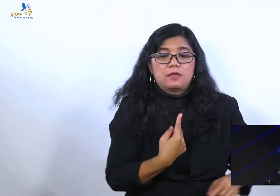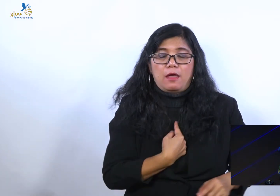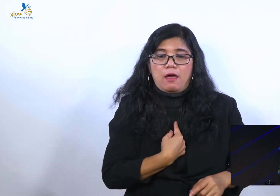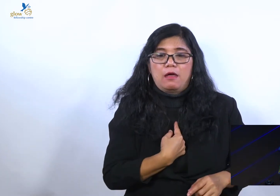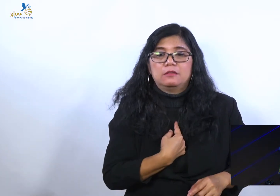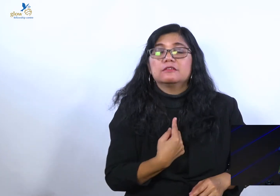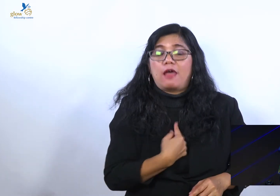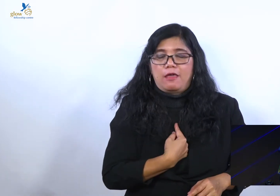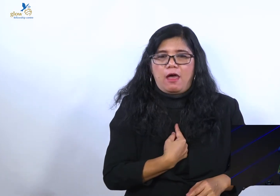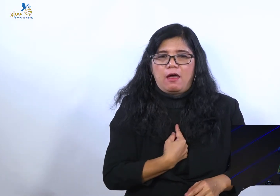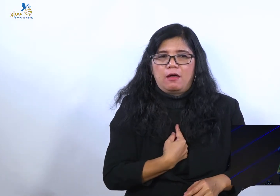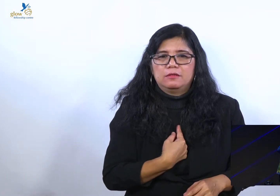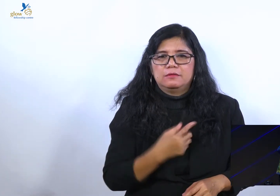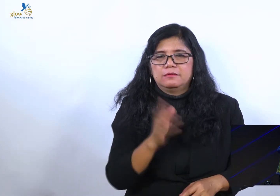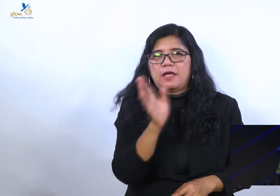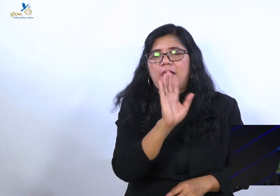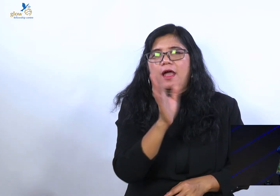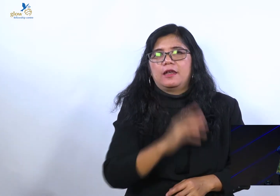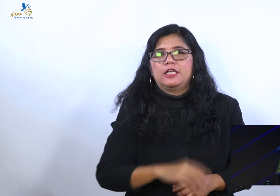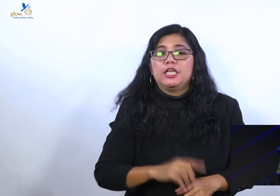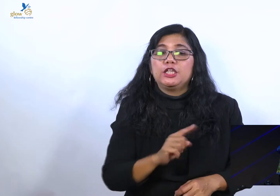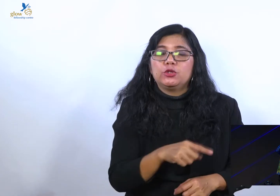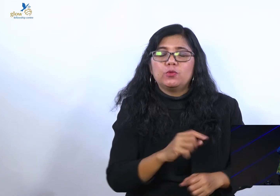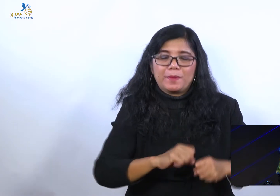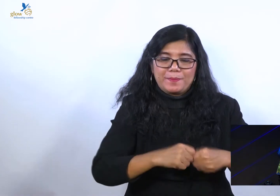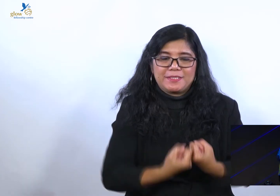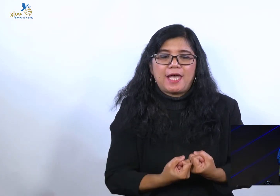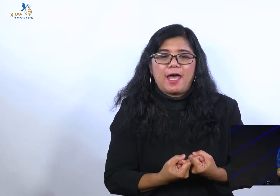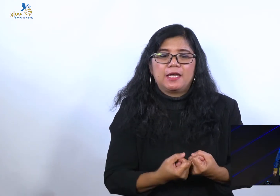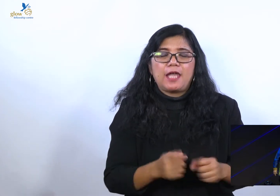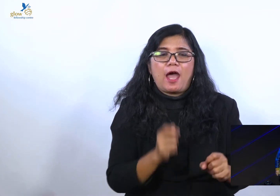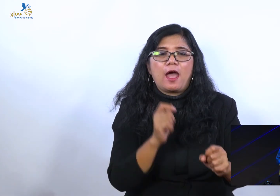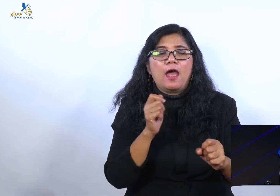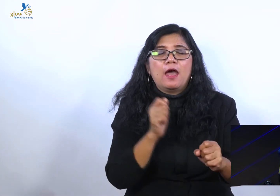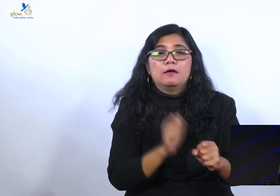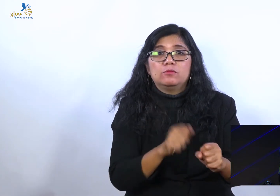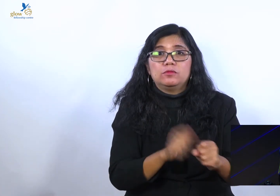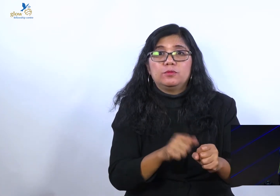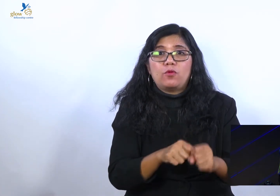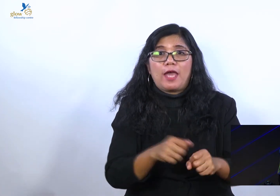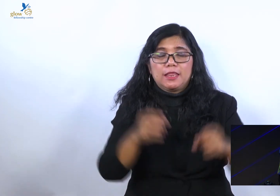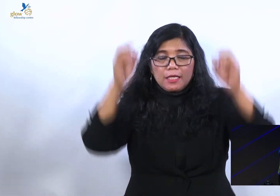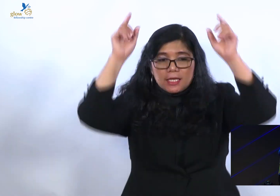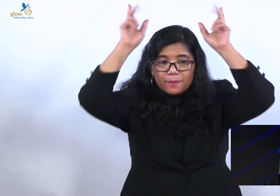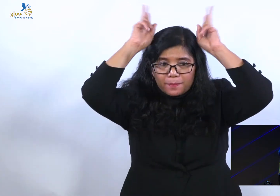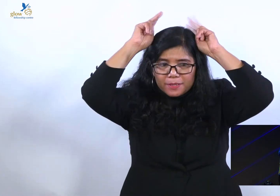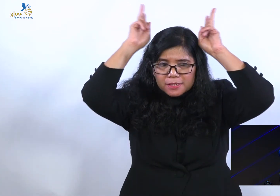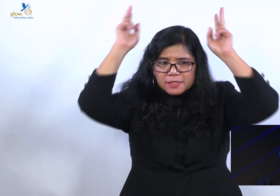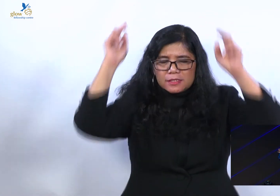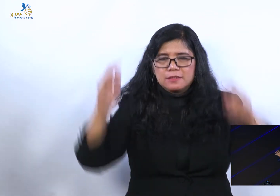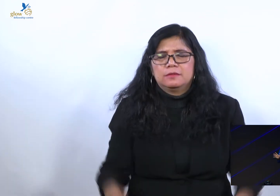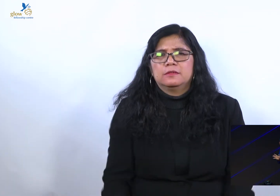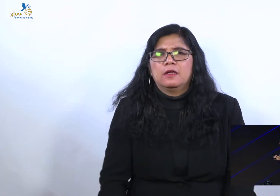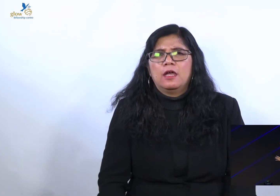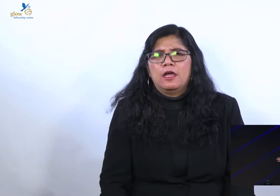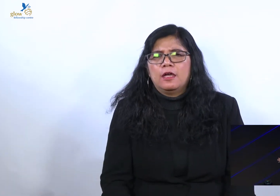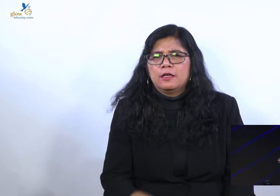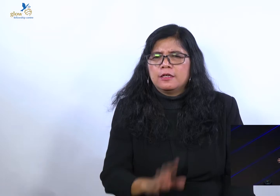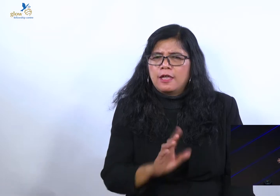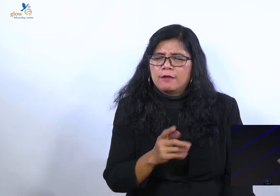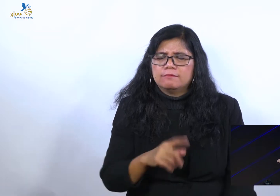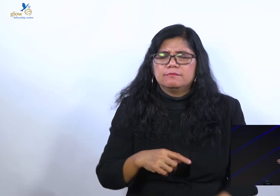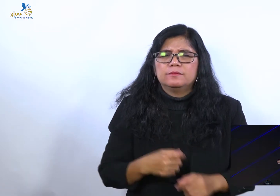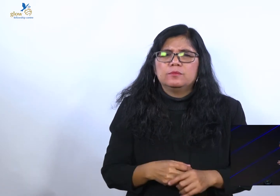Mari kita pegang Alkitab. Dan jangan tertipu dengan doktrin. Saya tidak bilang doktrin itu kacau. Yang saya bilang